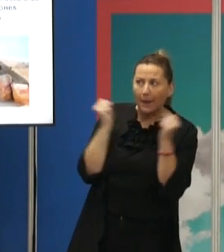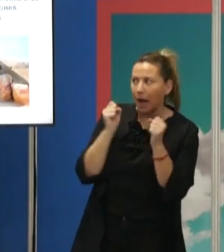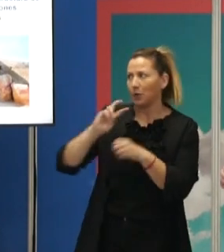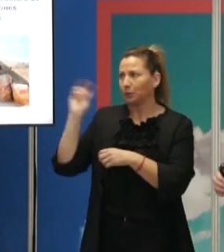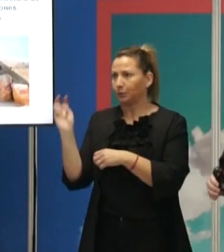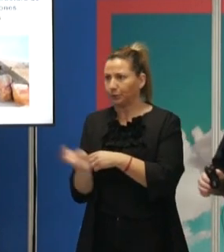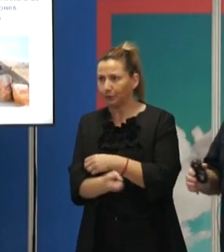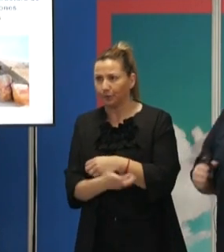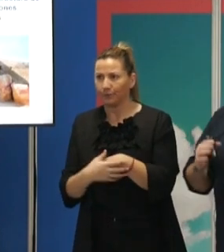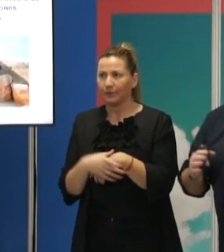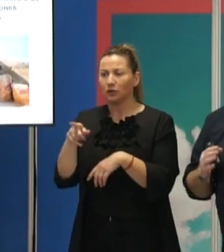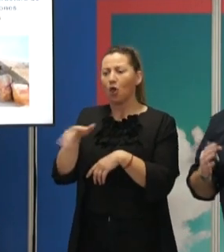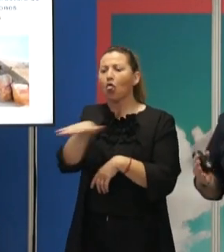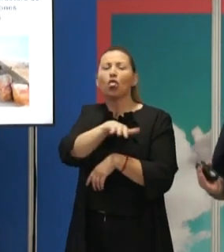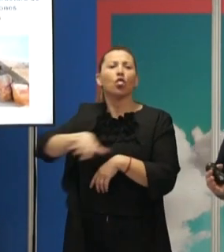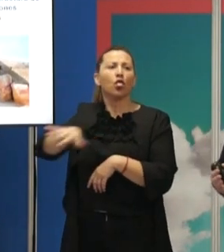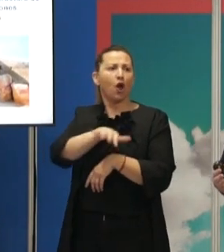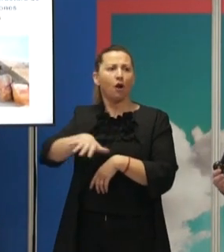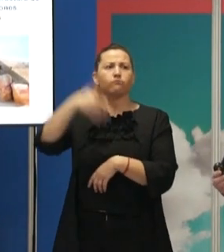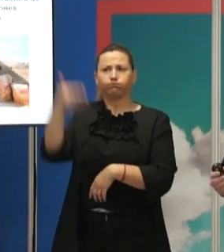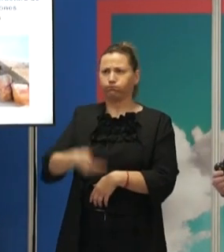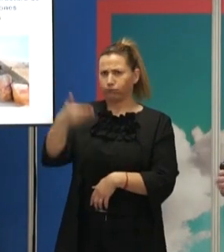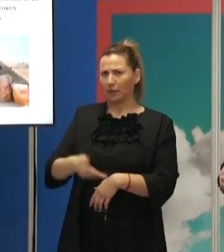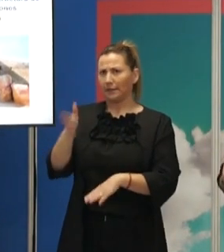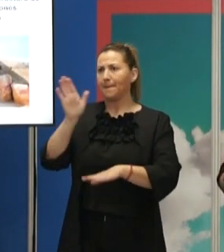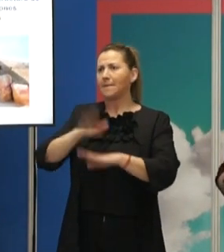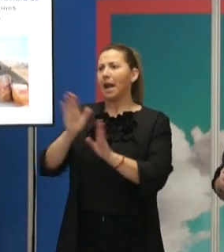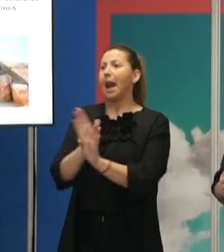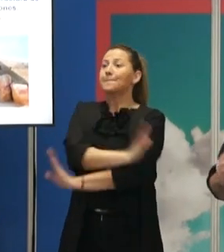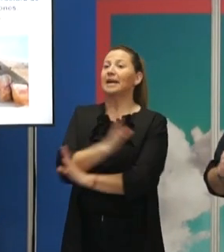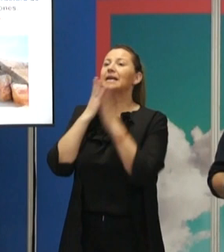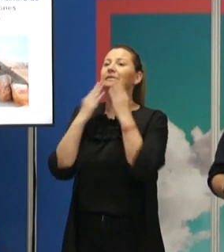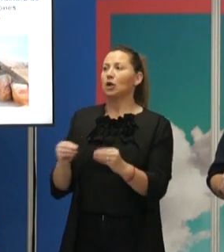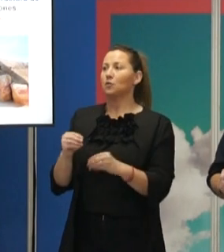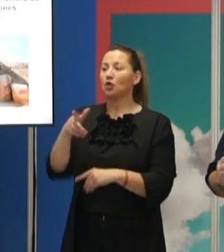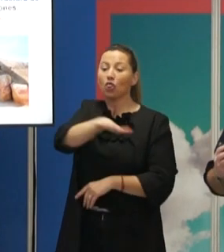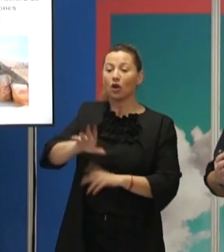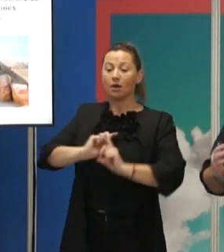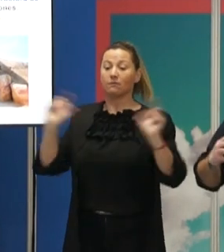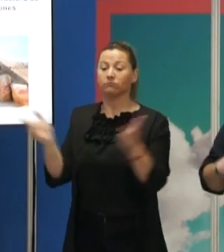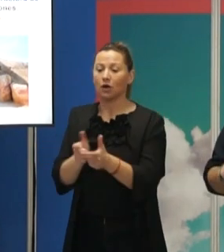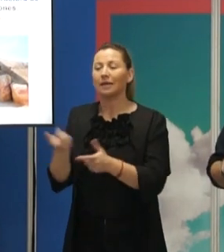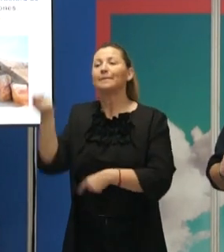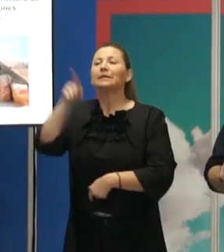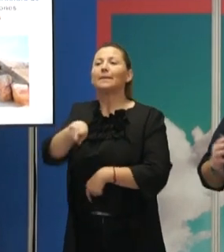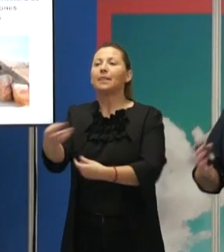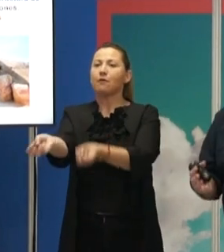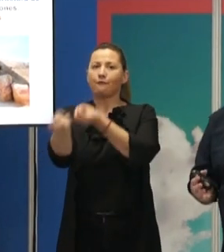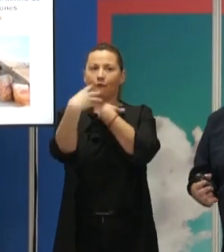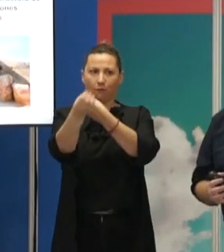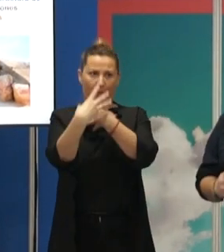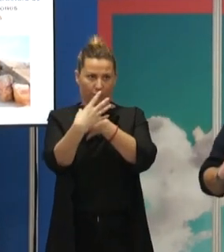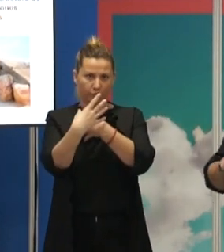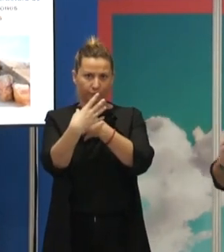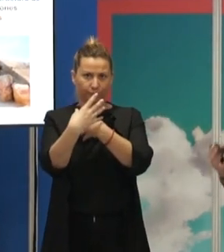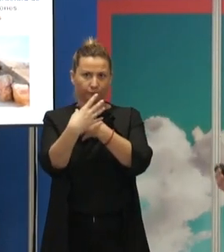tanto son lugares como muy importantes para la prehistoria. Es decir, son lugares de reunión y también de información. Y también en algunos